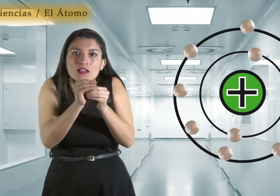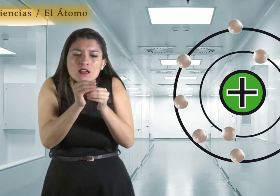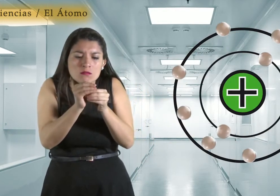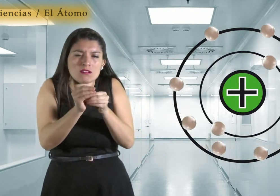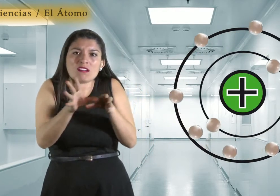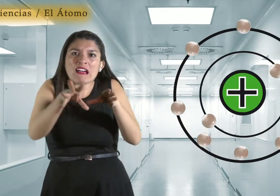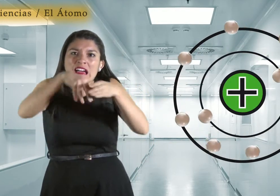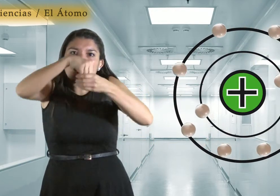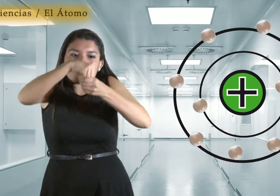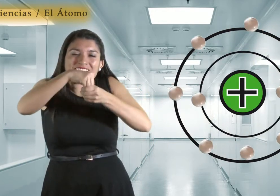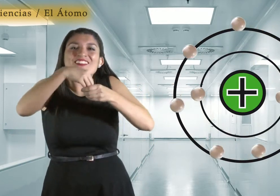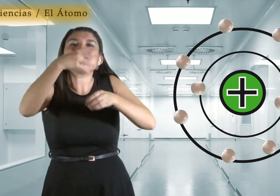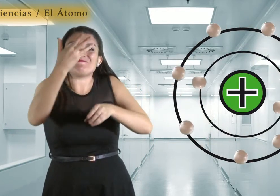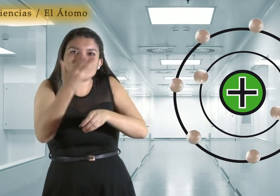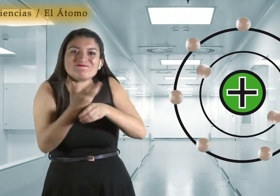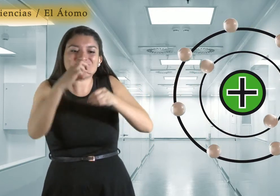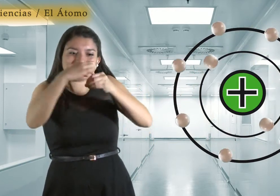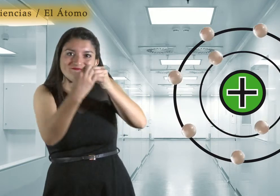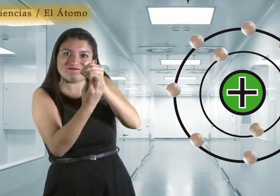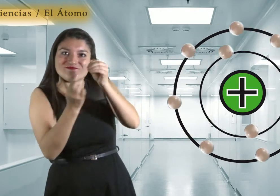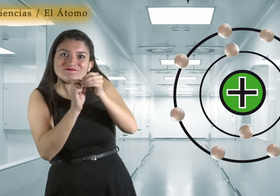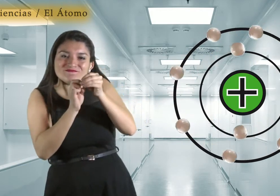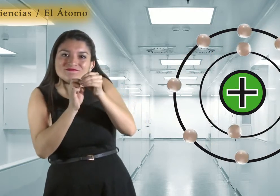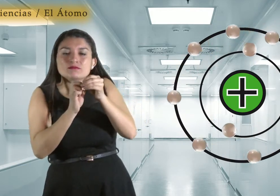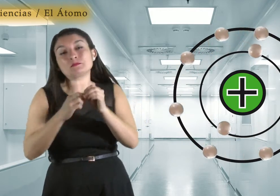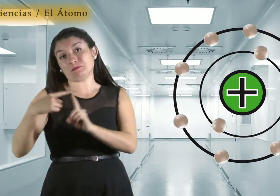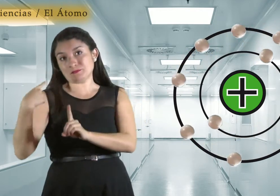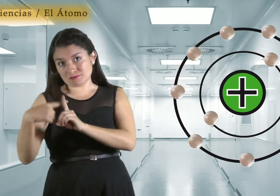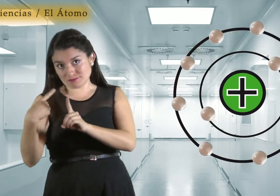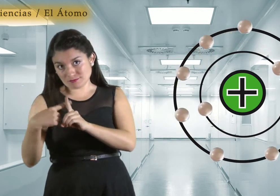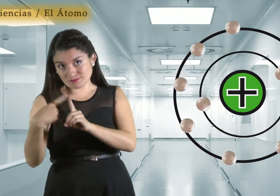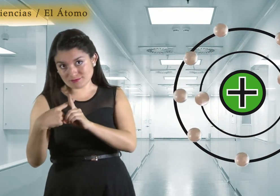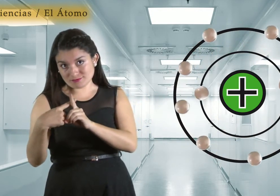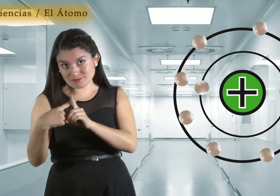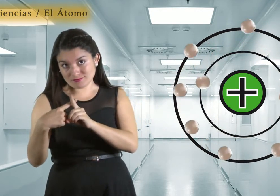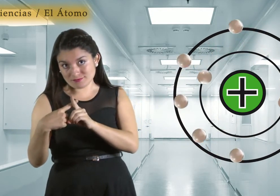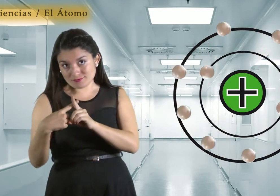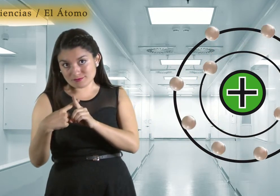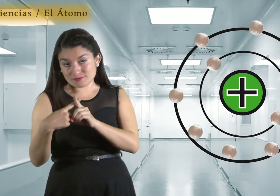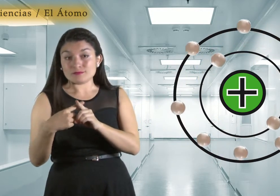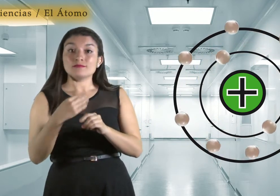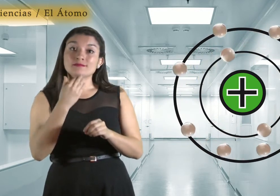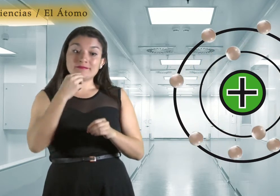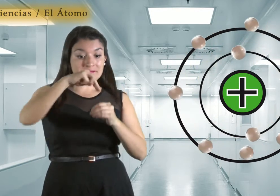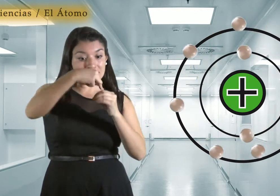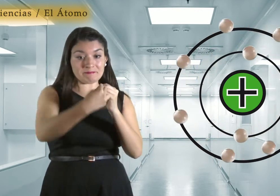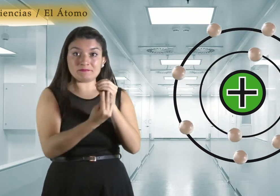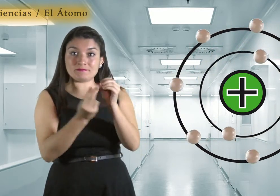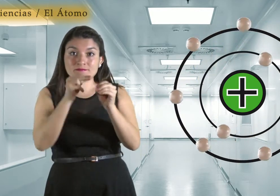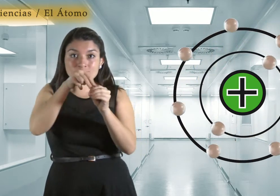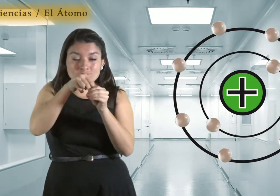neutrones sin carga y que a su alrededor se encontraban los electrones con carga negativa.